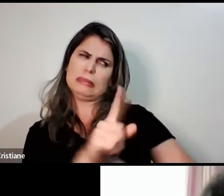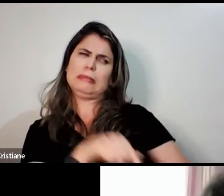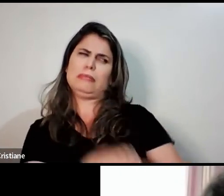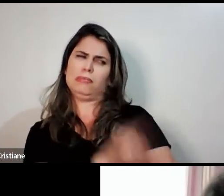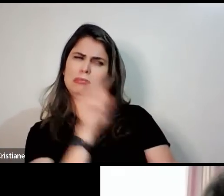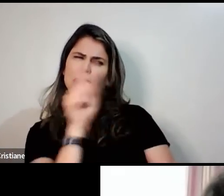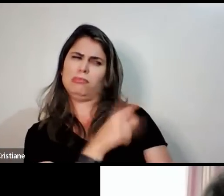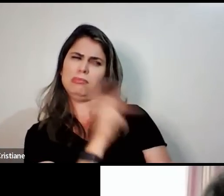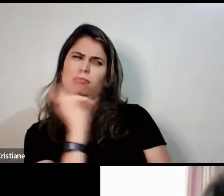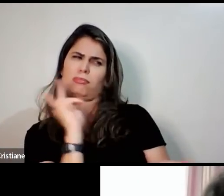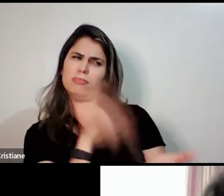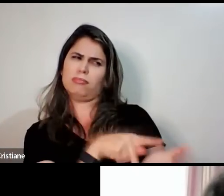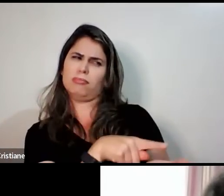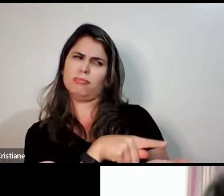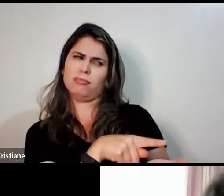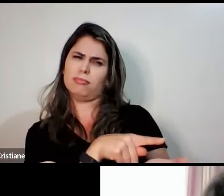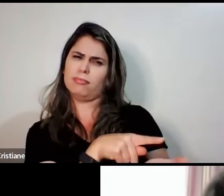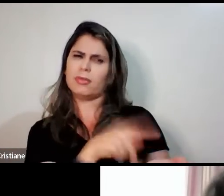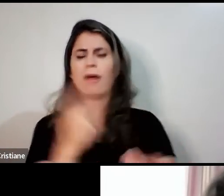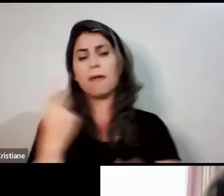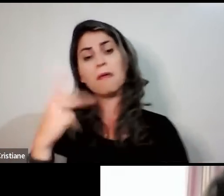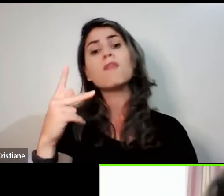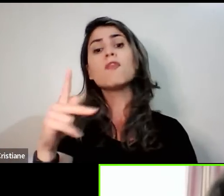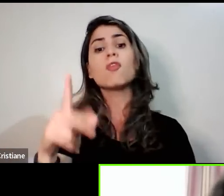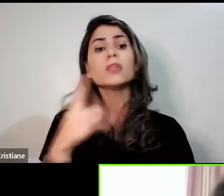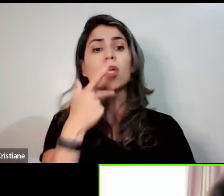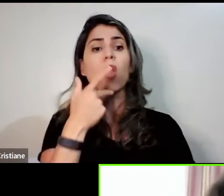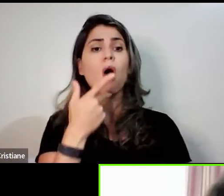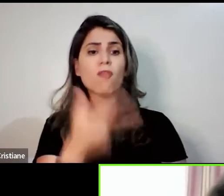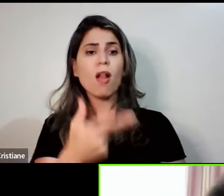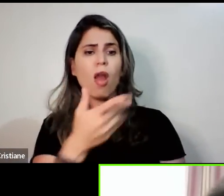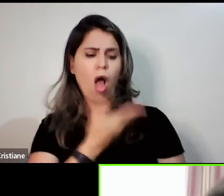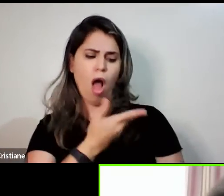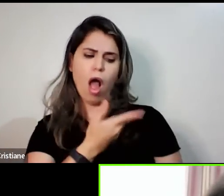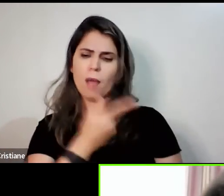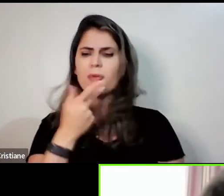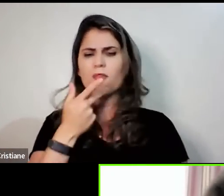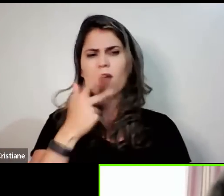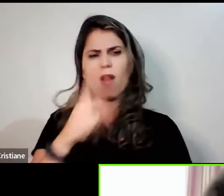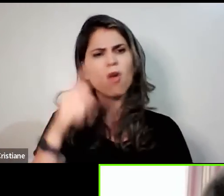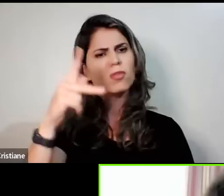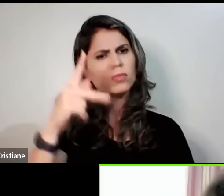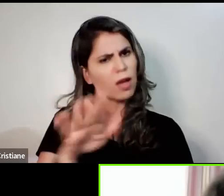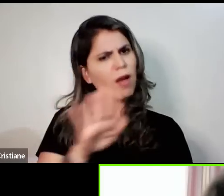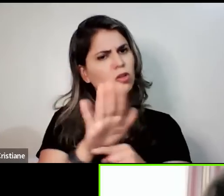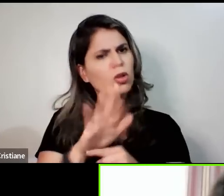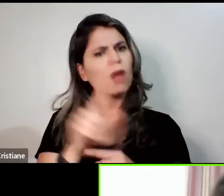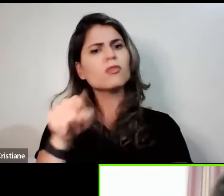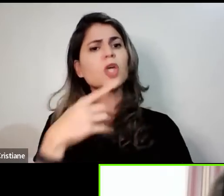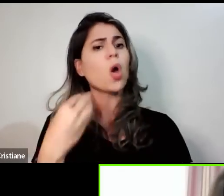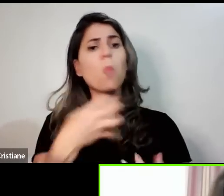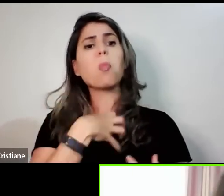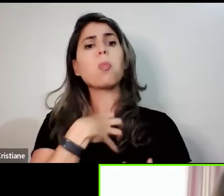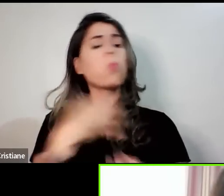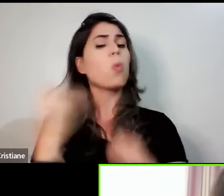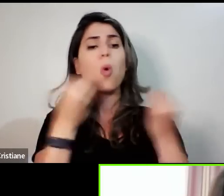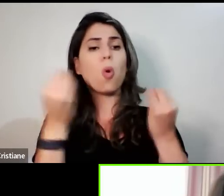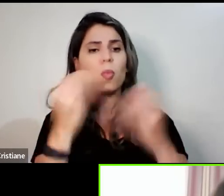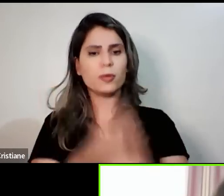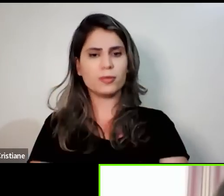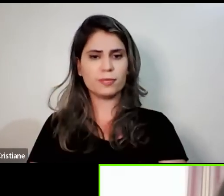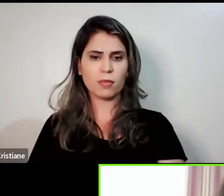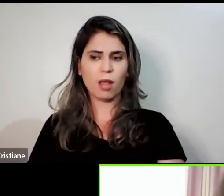Passou pela sua mente algo assim, Marta? Eu ficava muito desconfiada. Muito desconfiada. Mas eu não